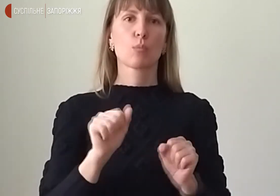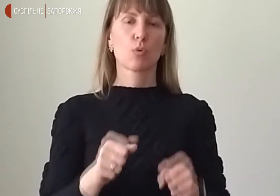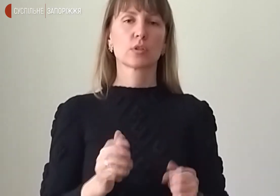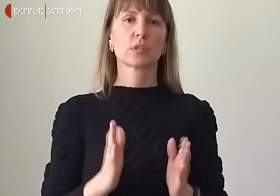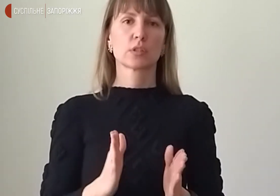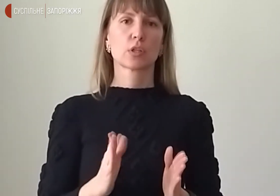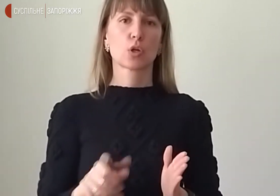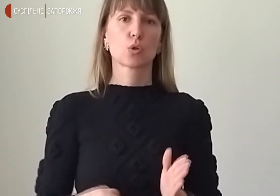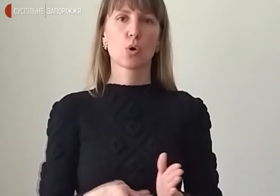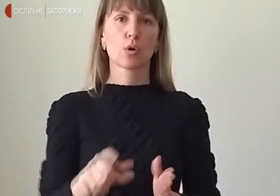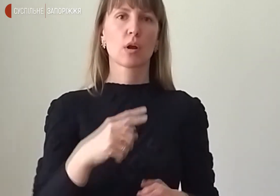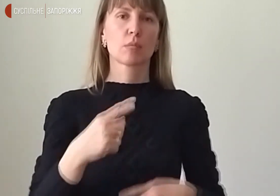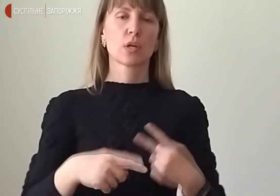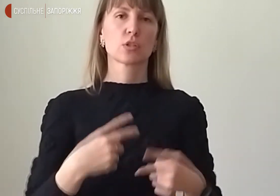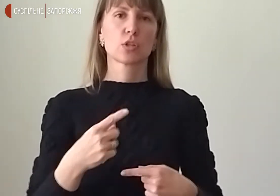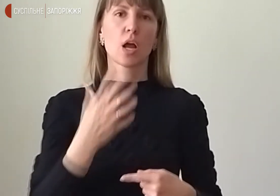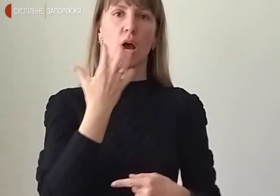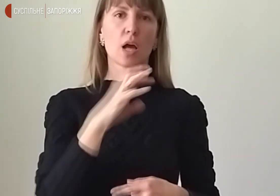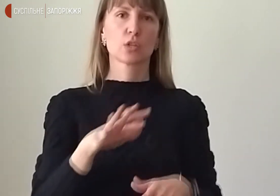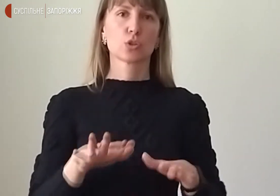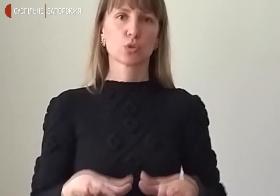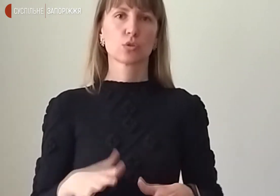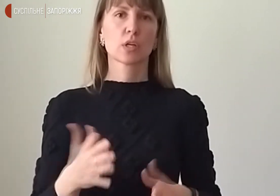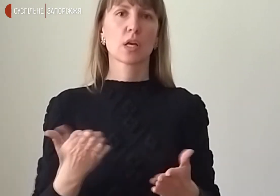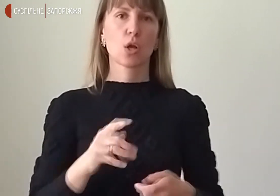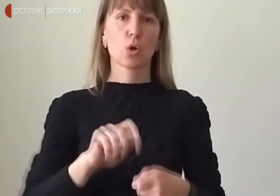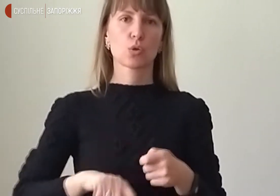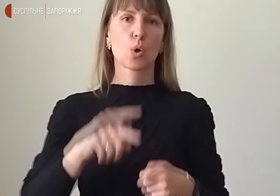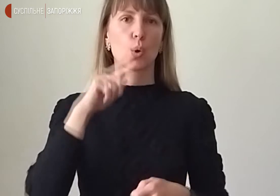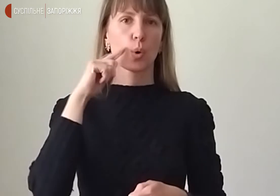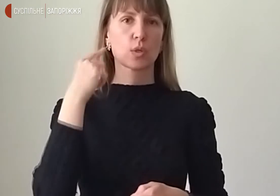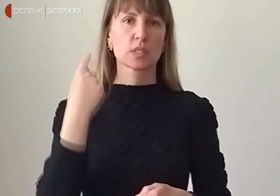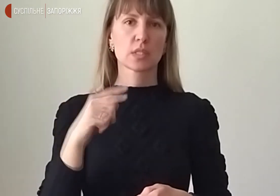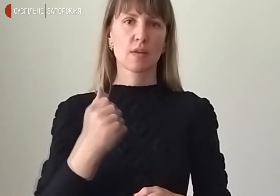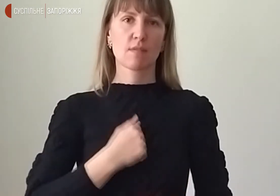дорогами через гарячі точки, які контролюють російські війська.